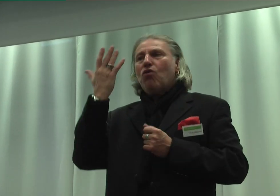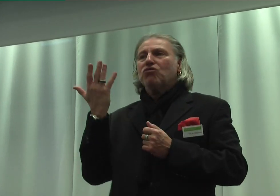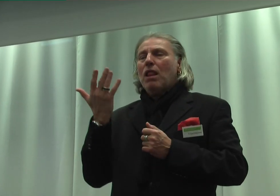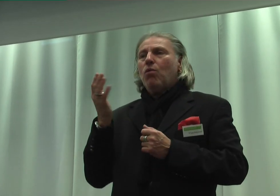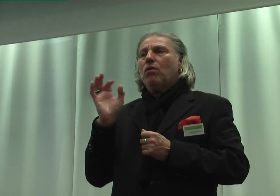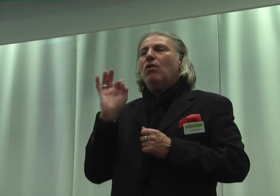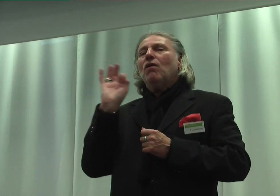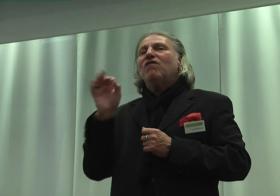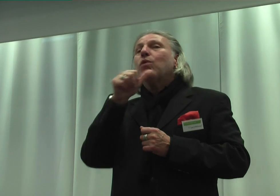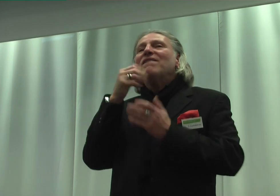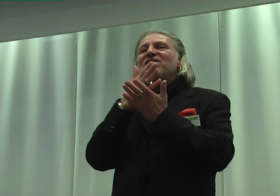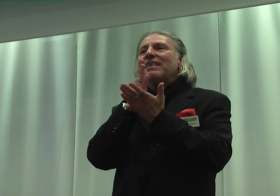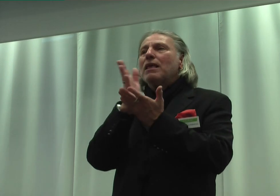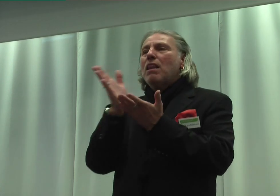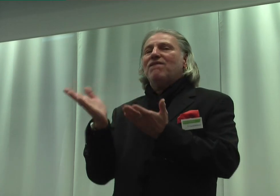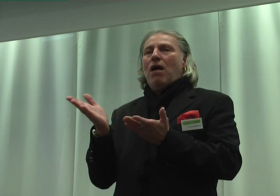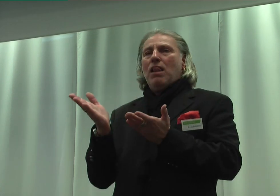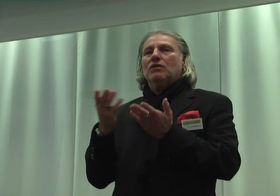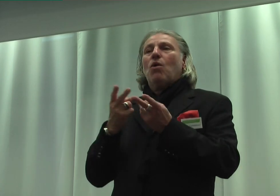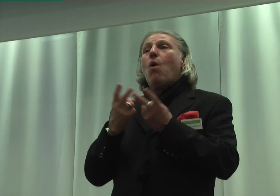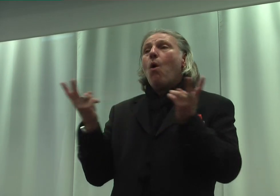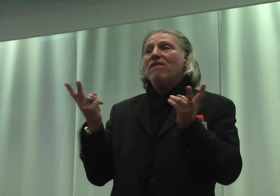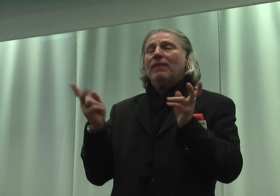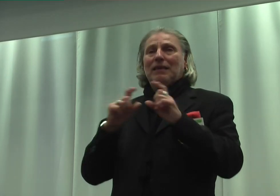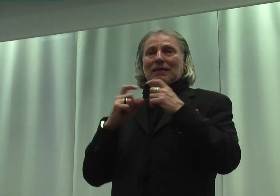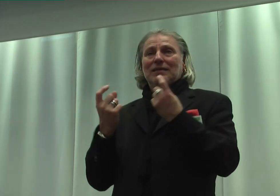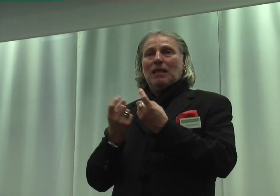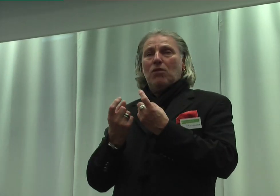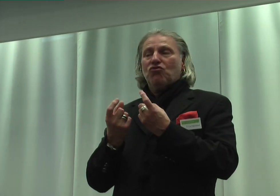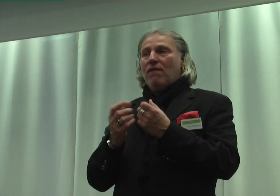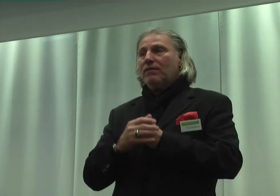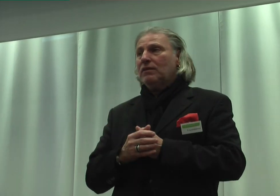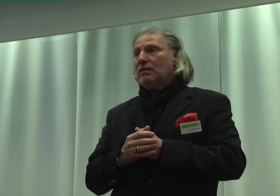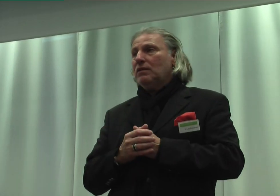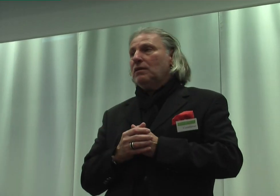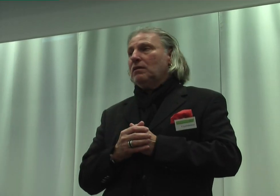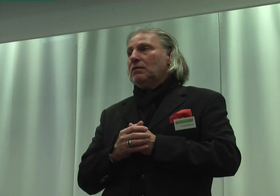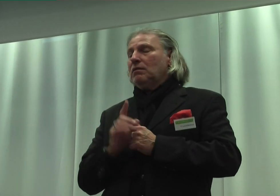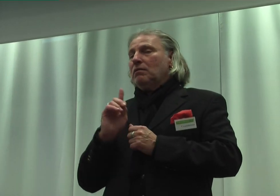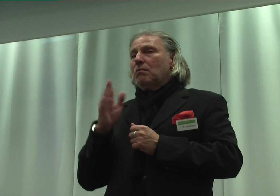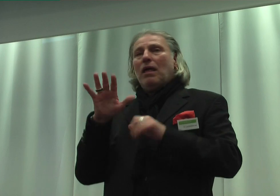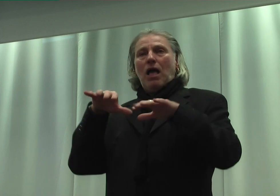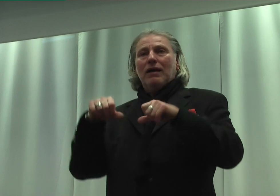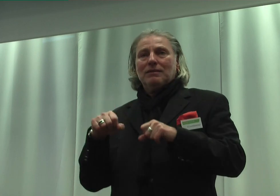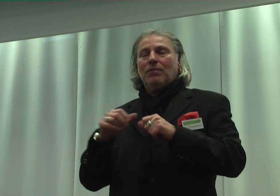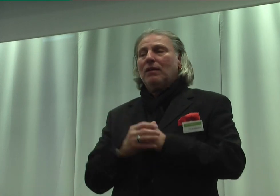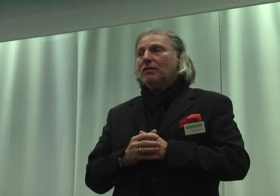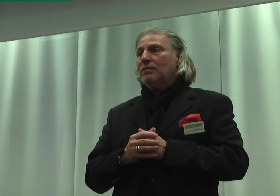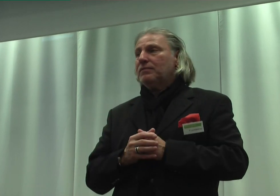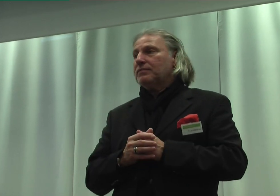Hinfalt, offene Gesellschaft akzeptiert und